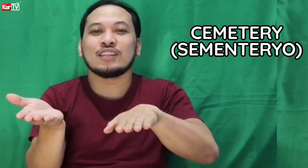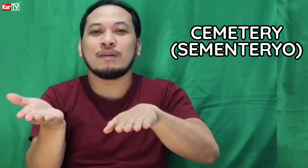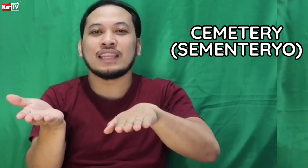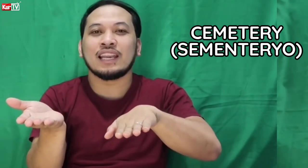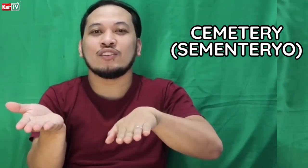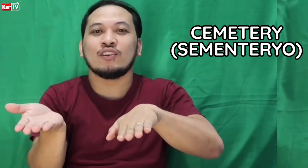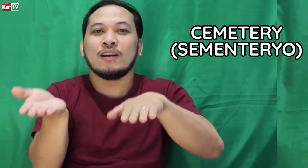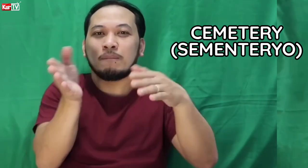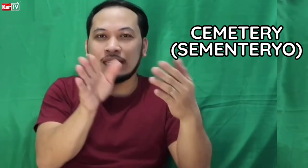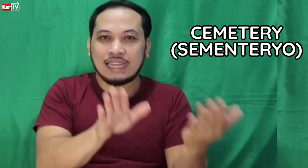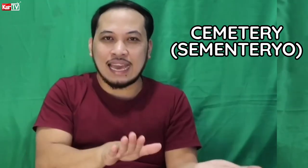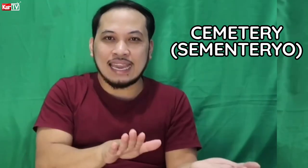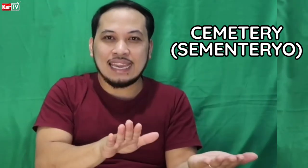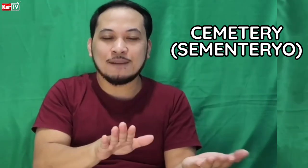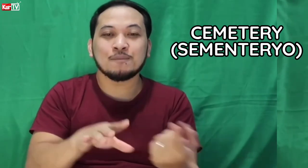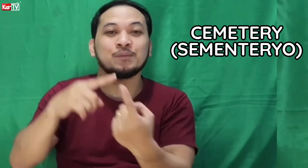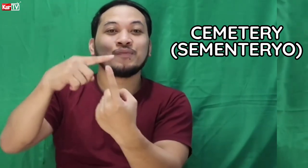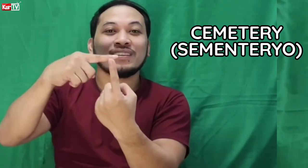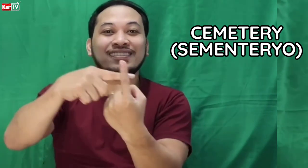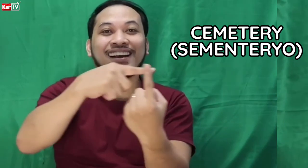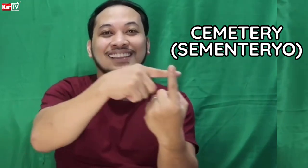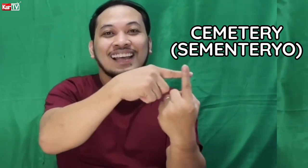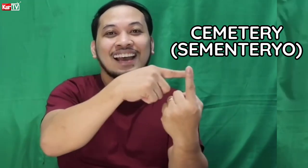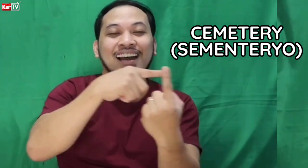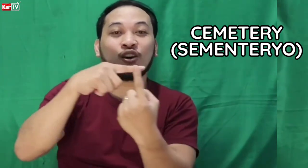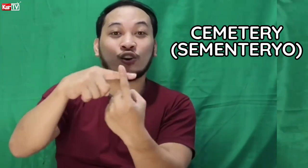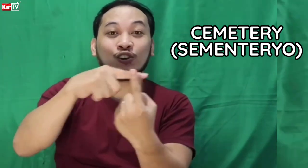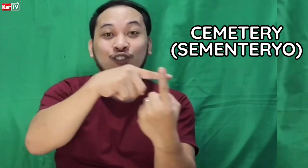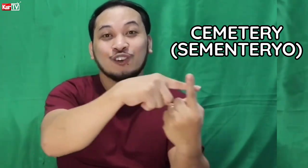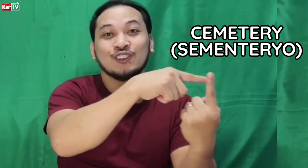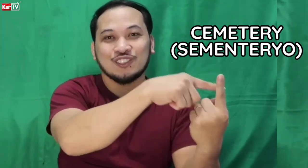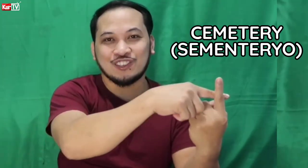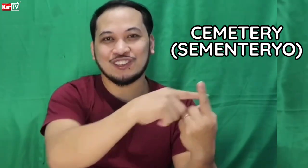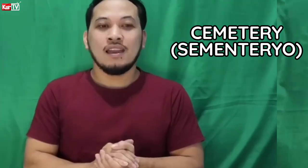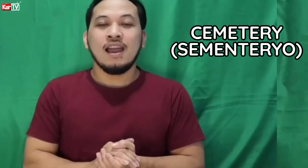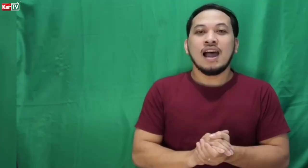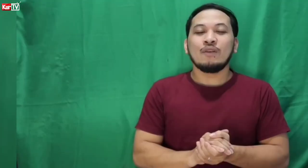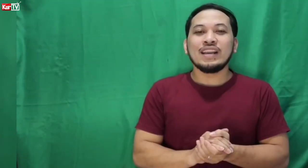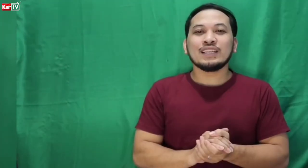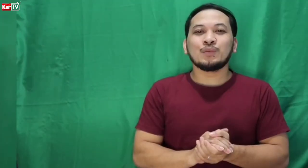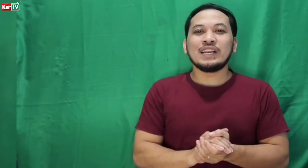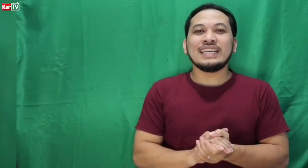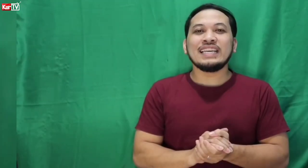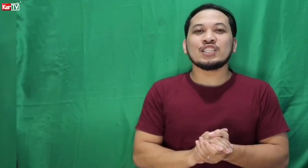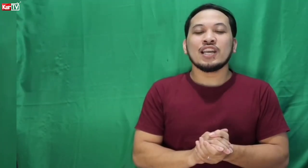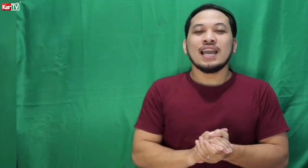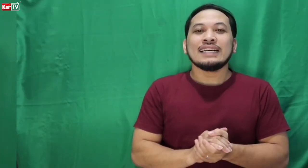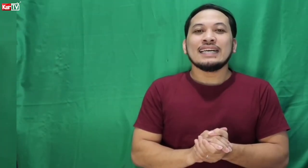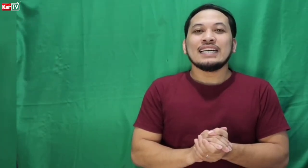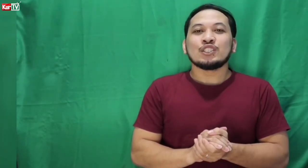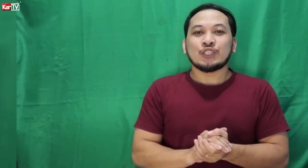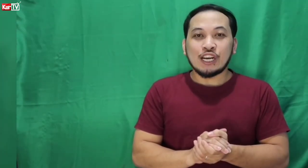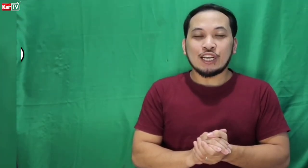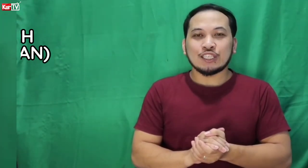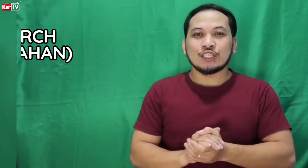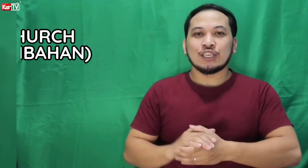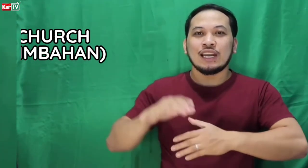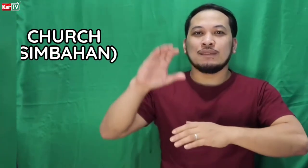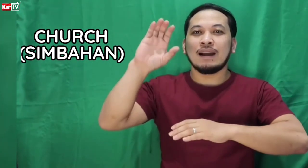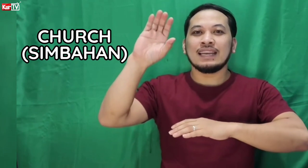Sementerio. Patay. Cross. Cross. Cross. Our next word is Church. Mag